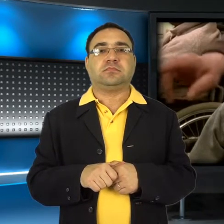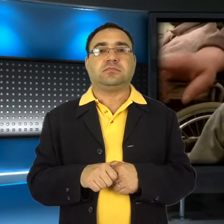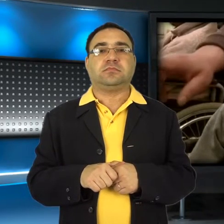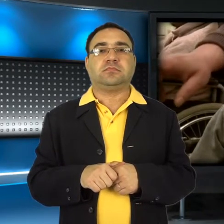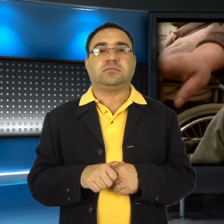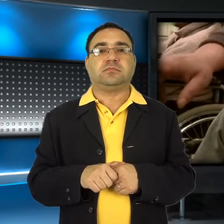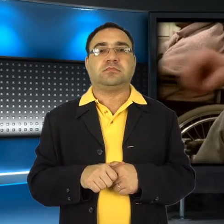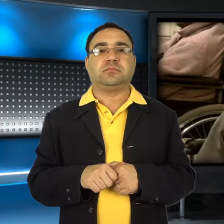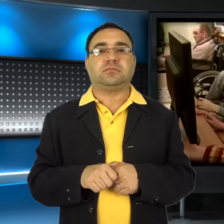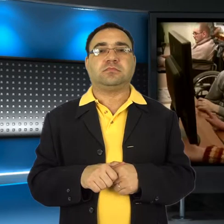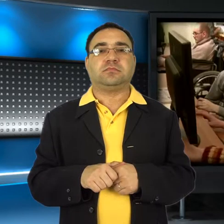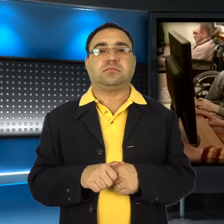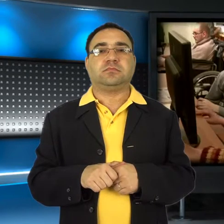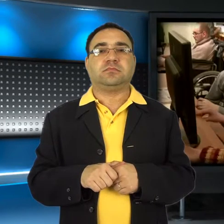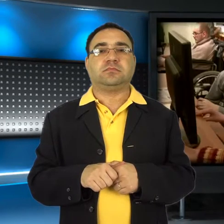Portańskie OdwTime